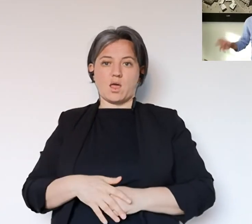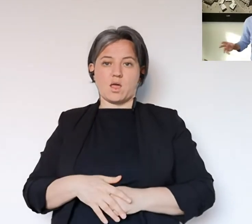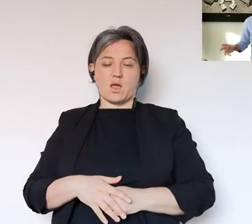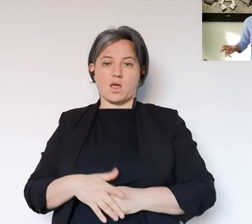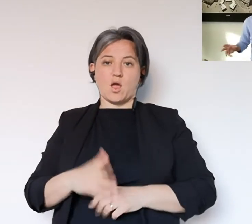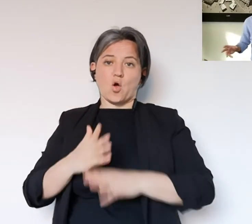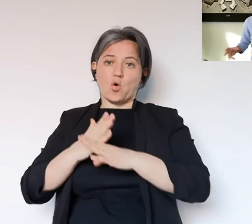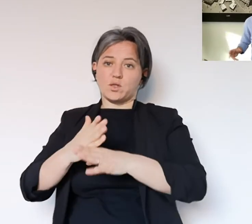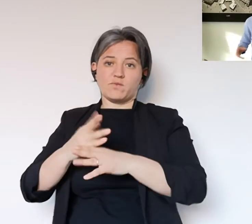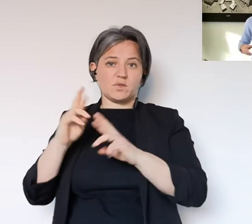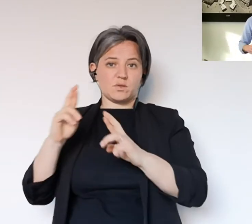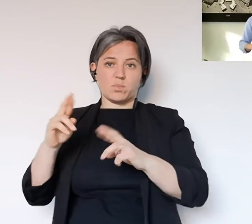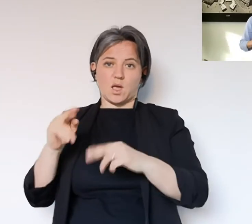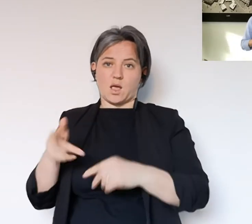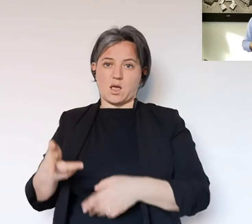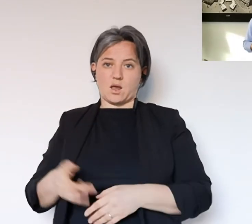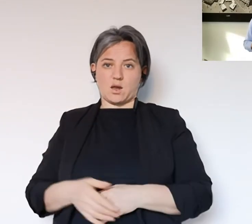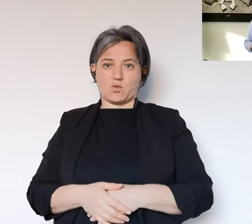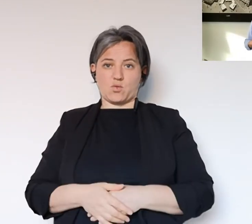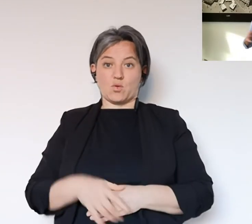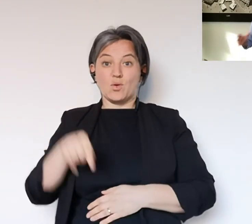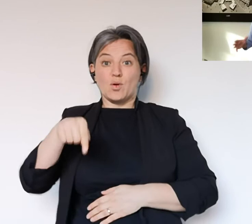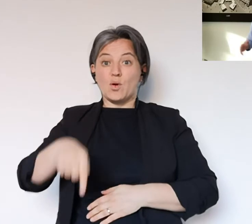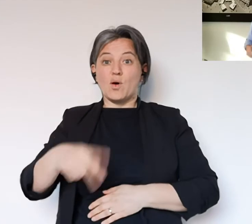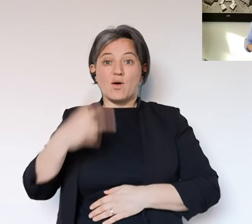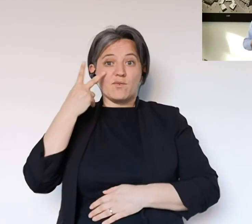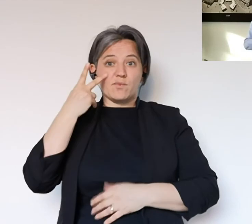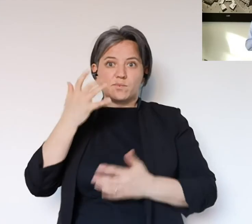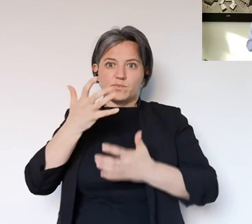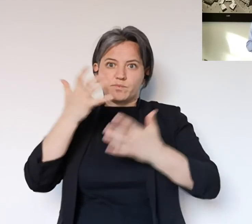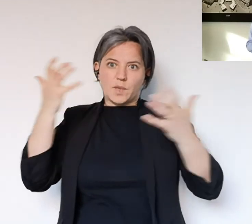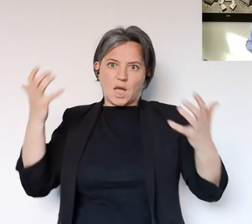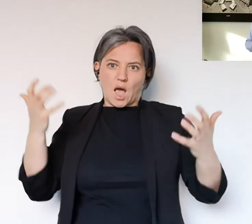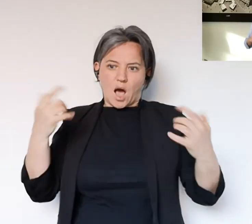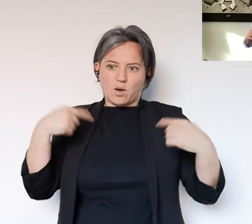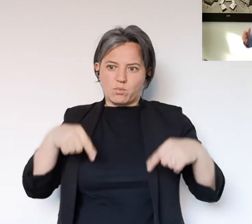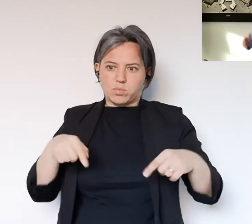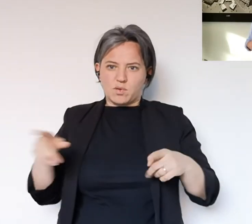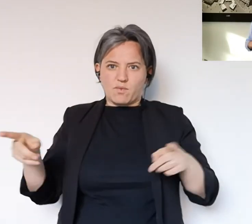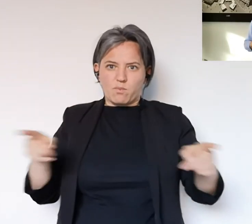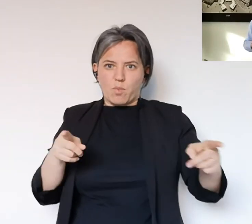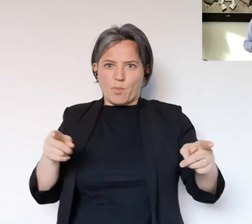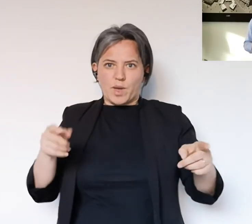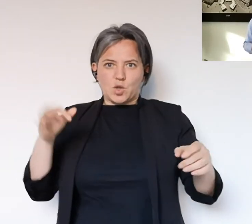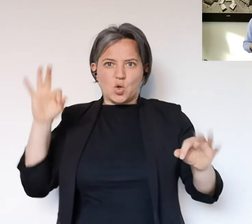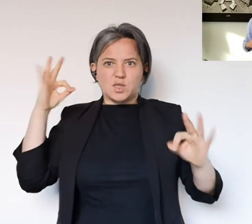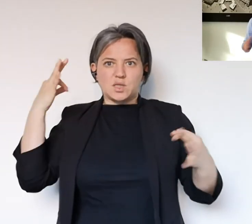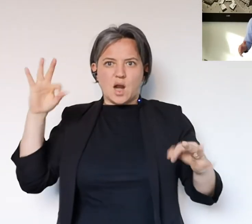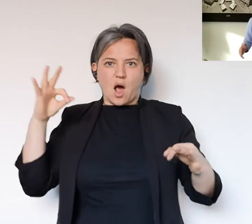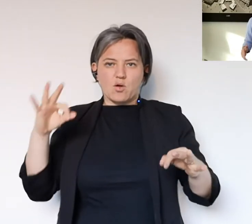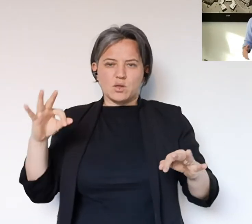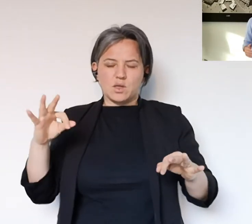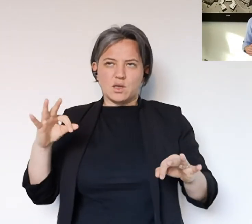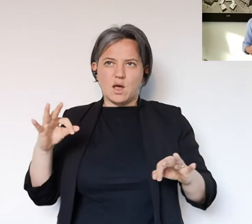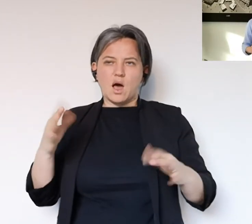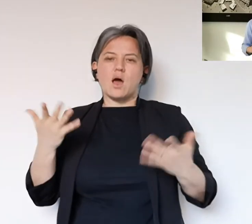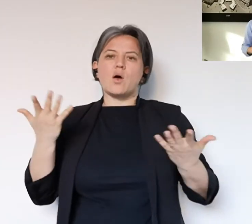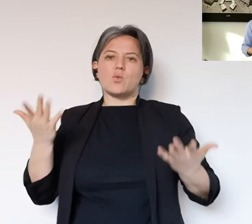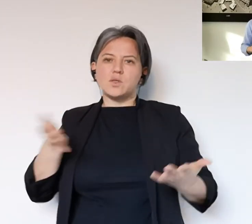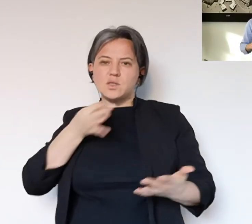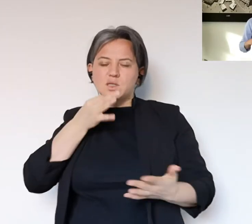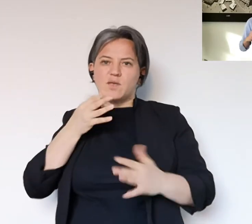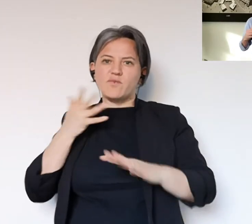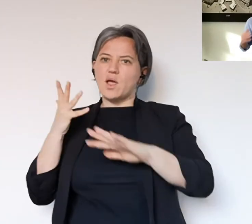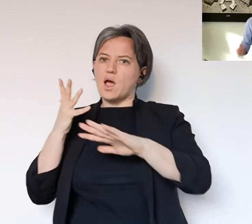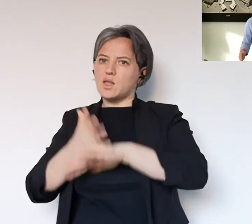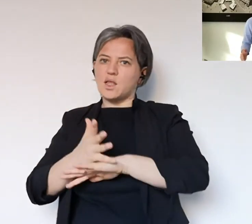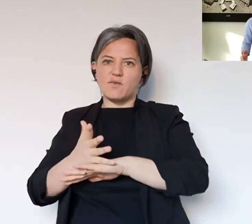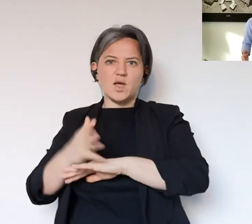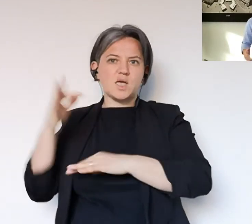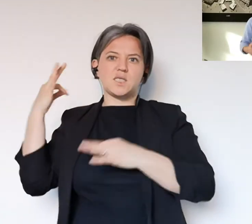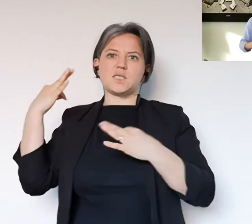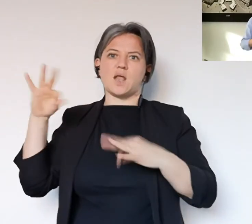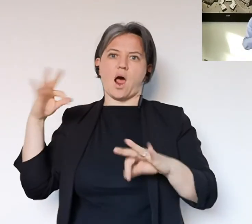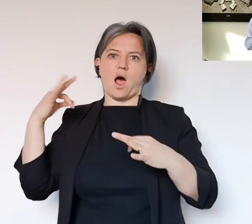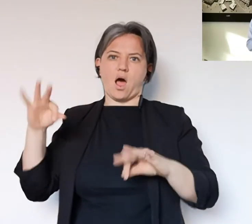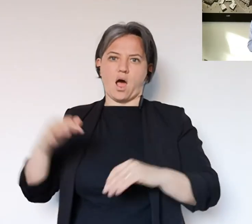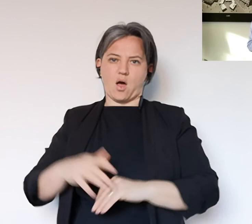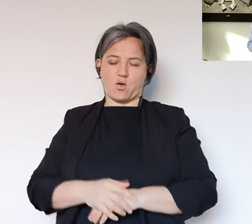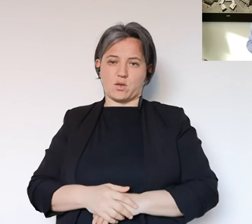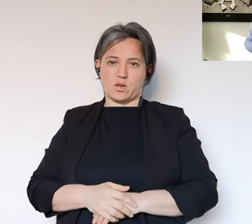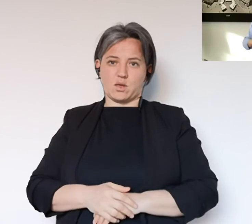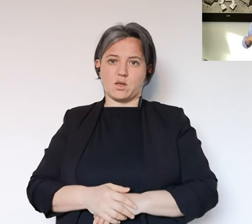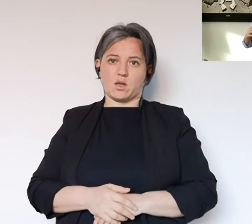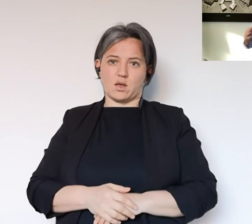punto di vista economico e sociale perché è chiaro ed è evidente che quello che stiamo attraversando una fase assolutamente straordinaria